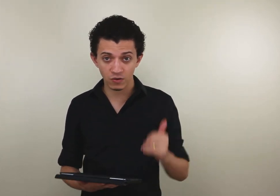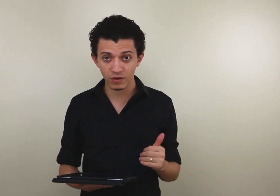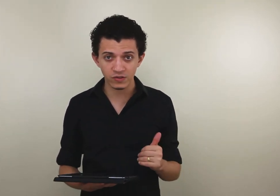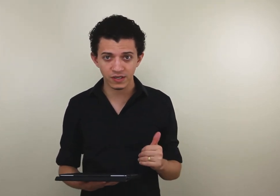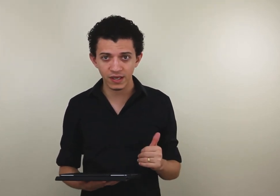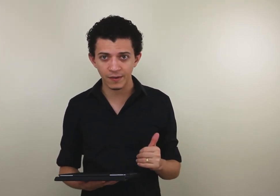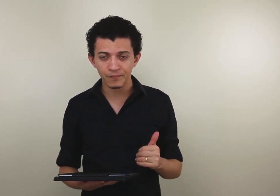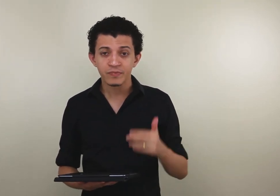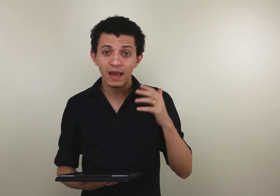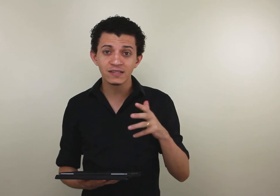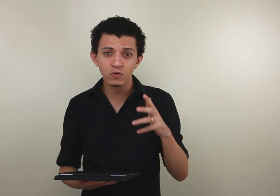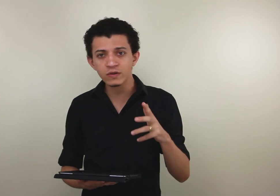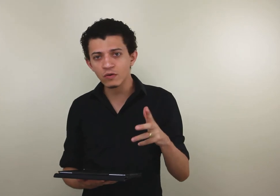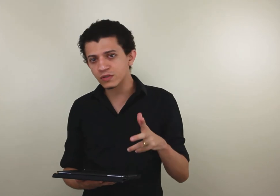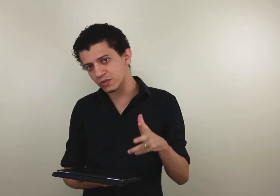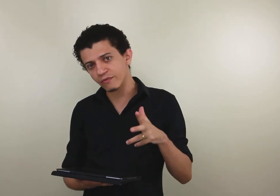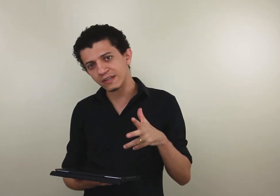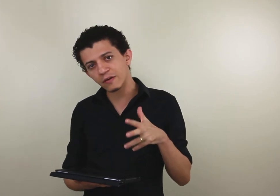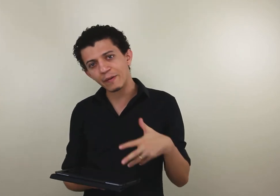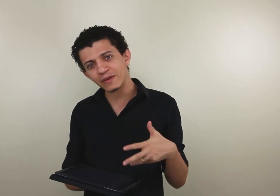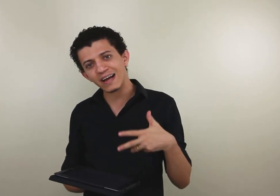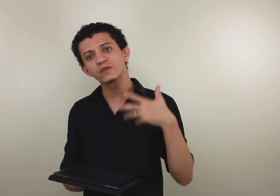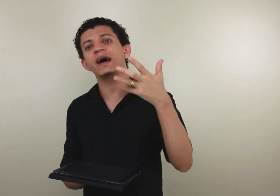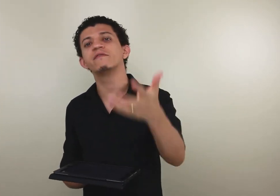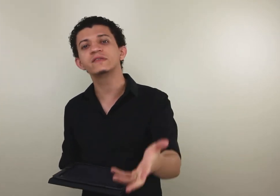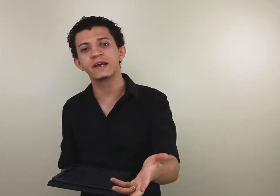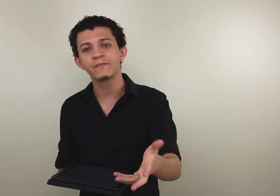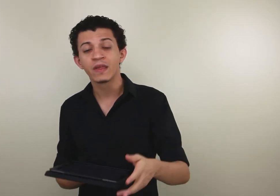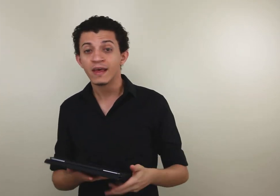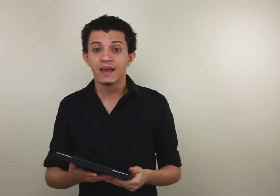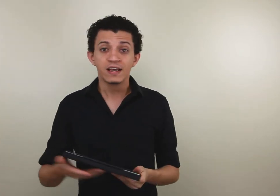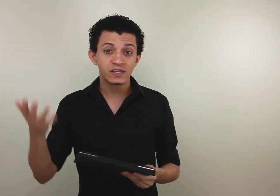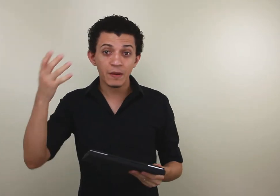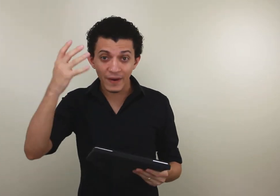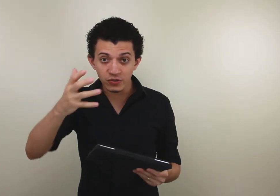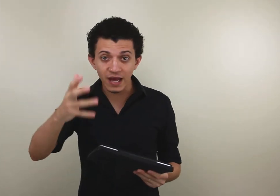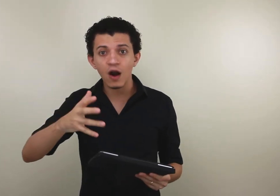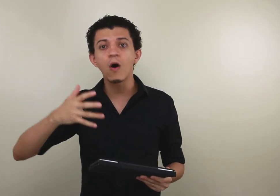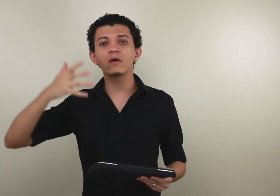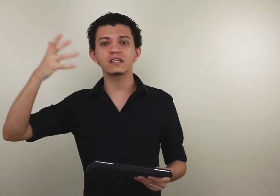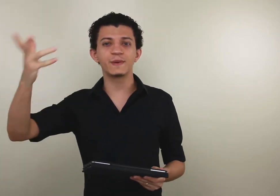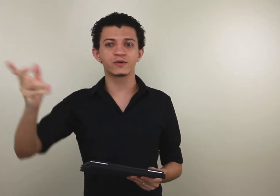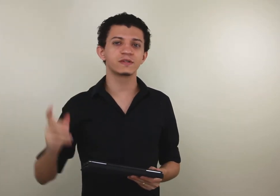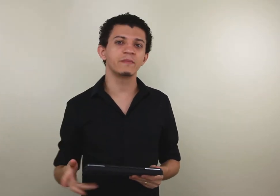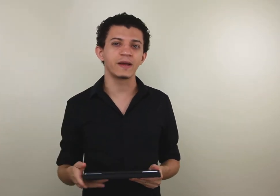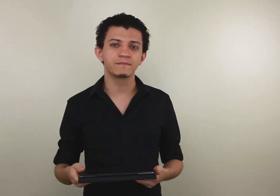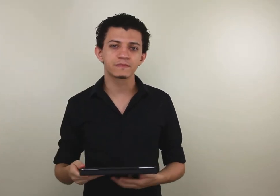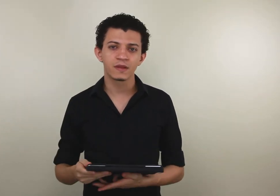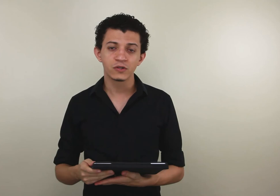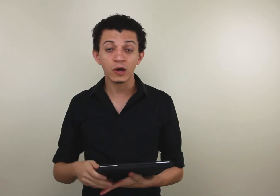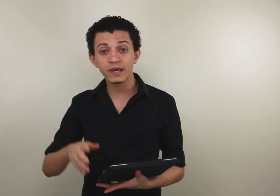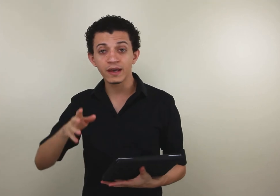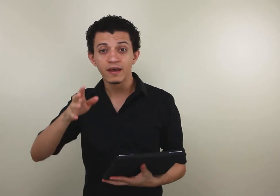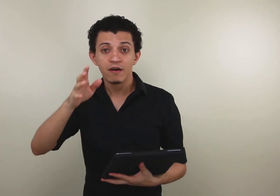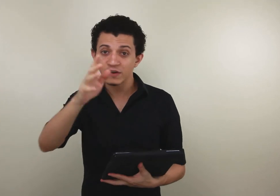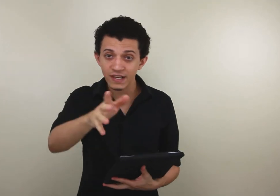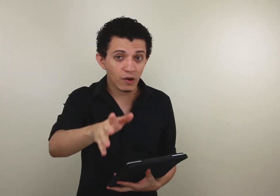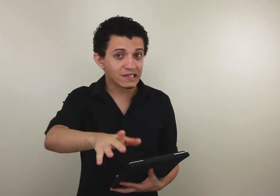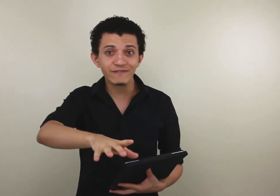conteúdos aqui, eles são conteúdos que eu estou fazendo para poder ajudar você e para ajudar outras pessoas também. Só que, você conhece